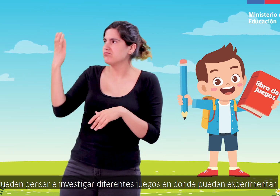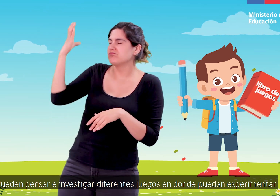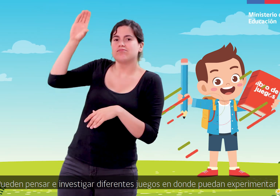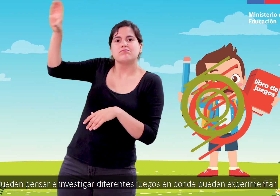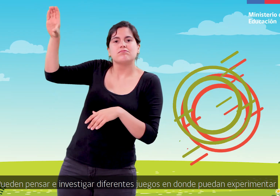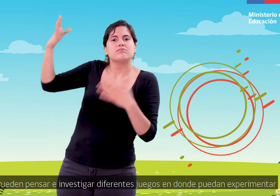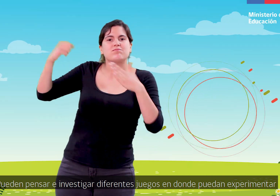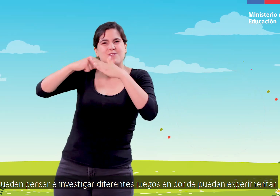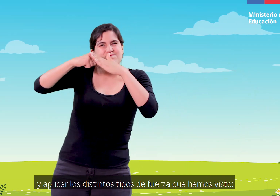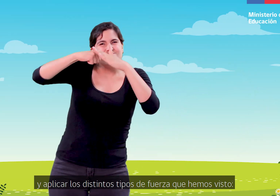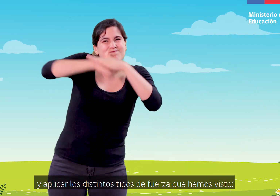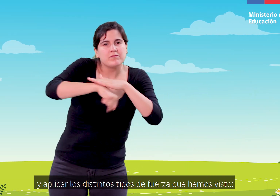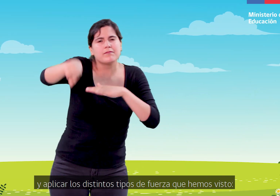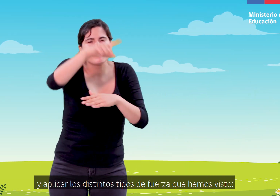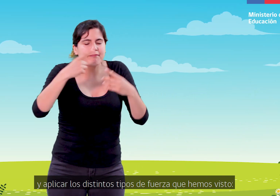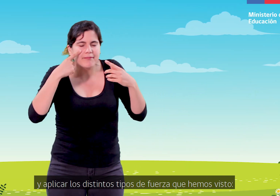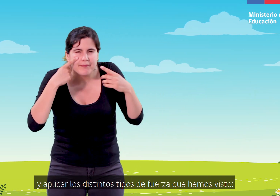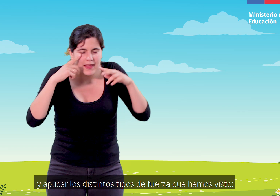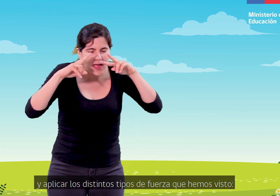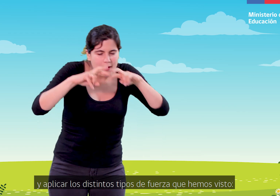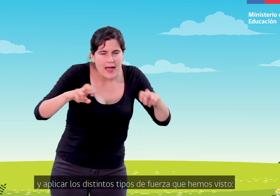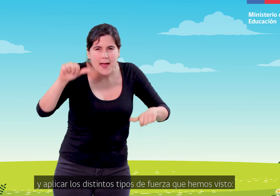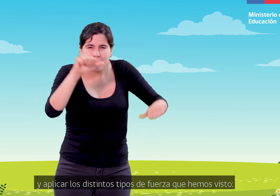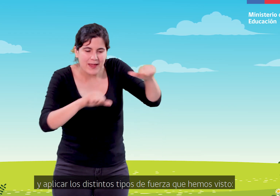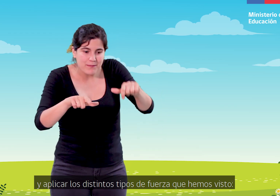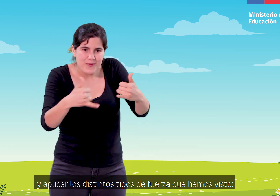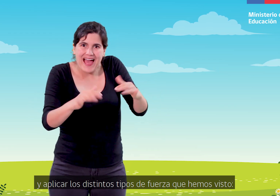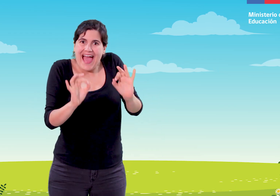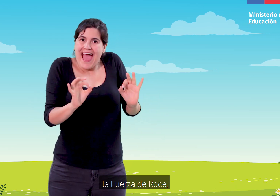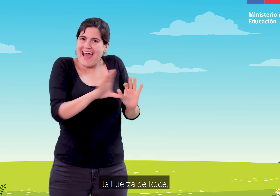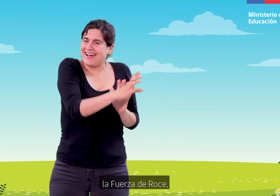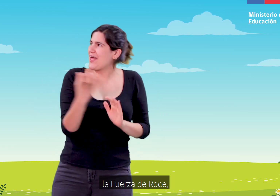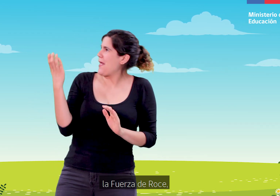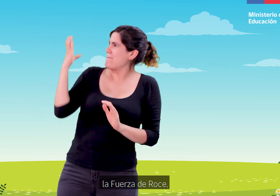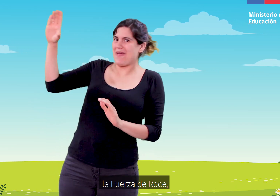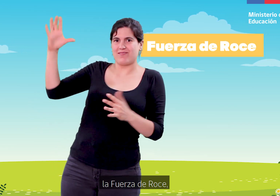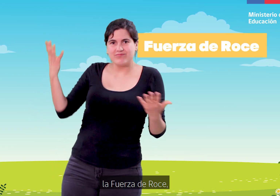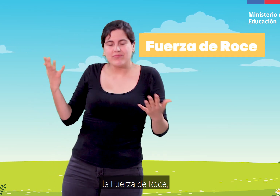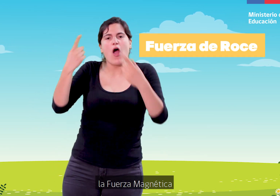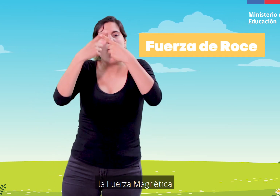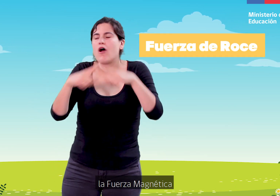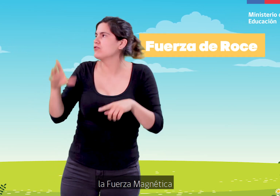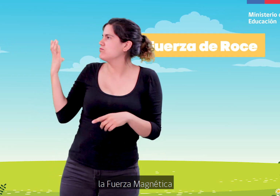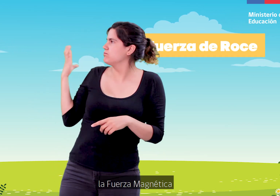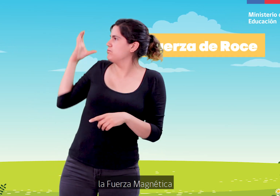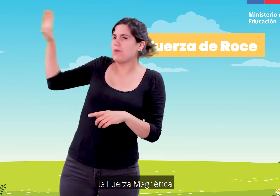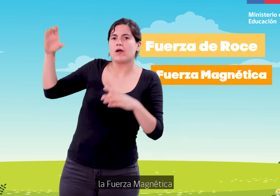puedan experimentar y aplicar los distintos tipos de fuerza que hemos visto. La fuerza de roce, la fuerza magnética